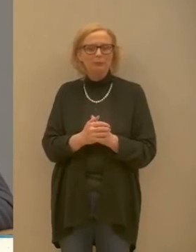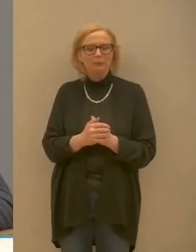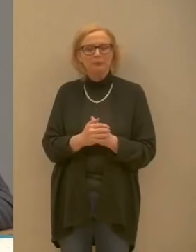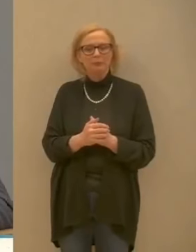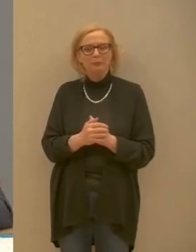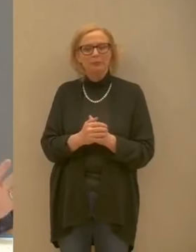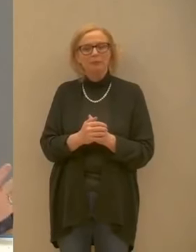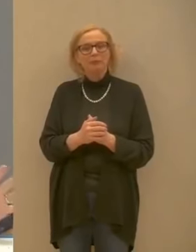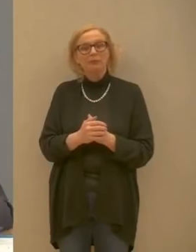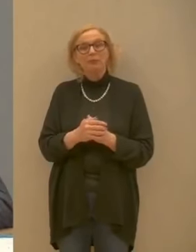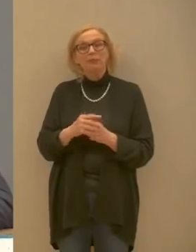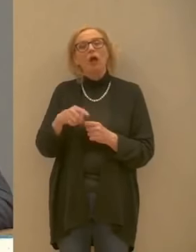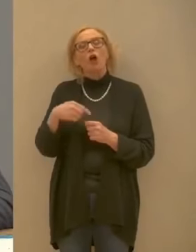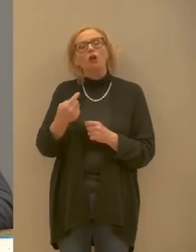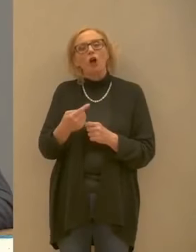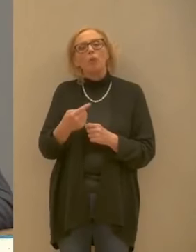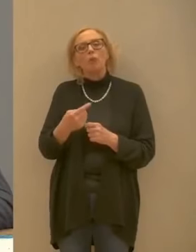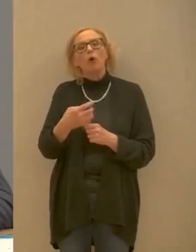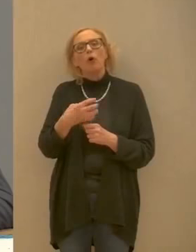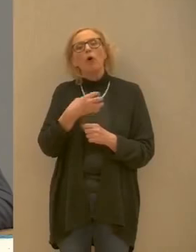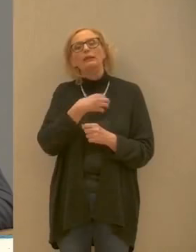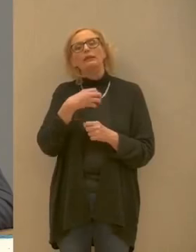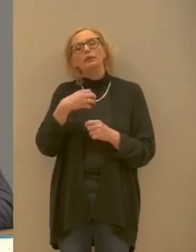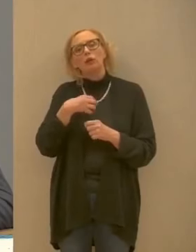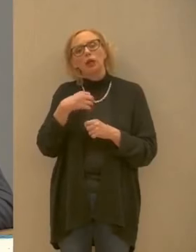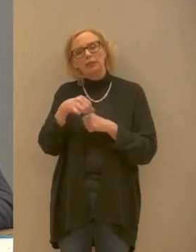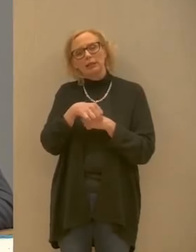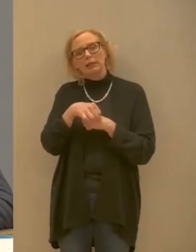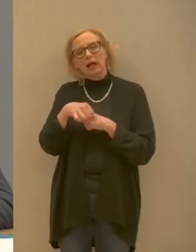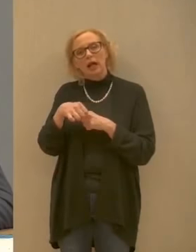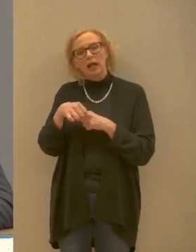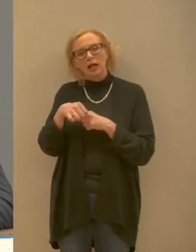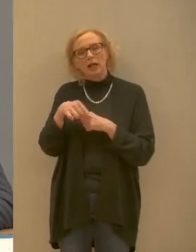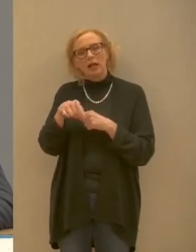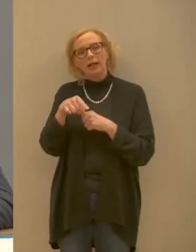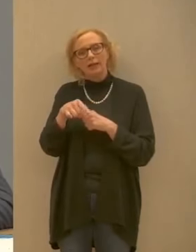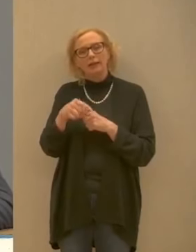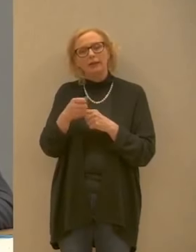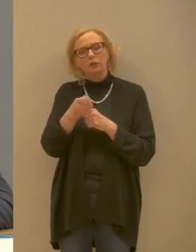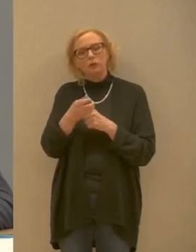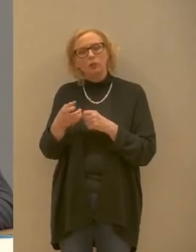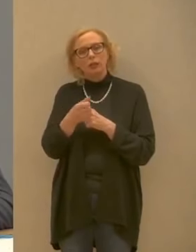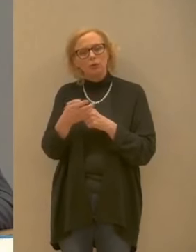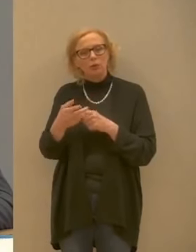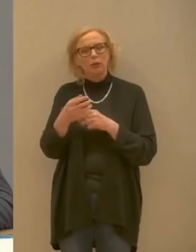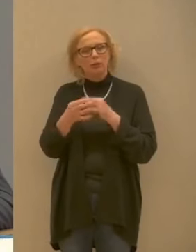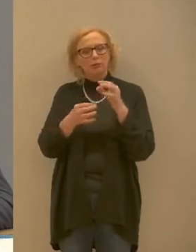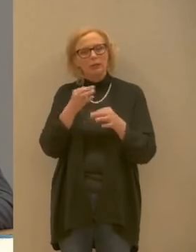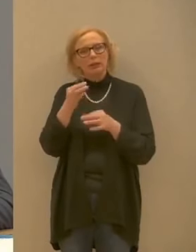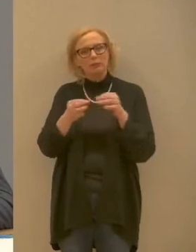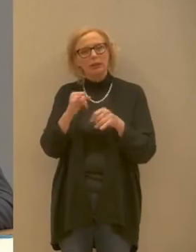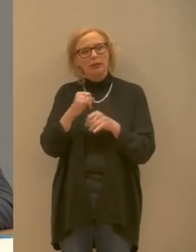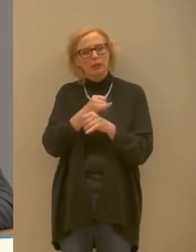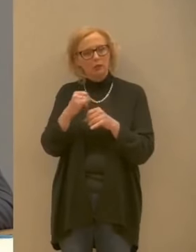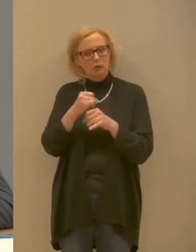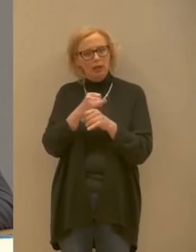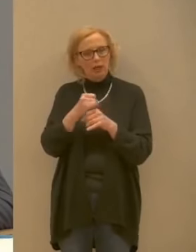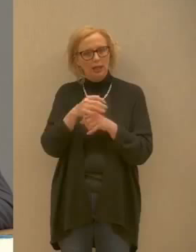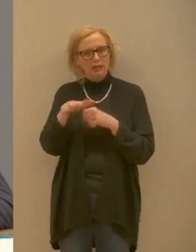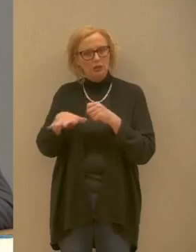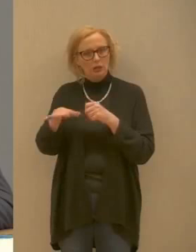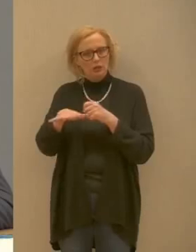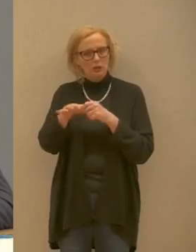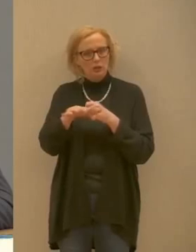Dopo i numeri li darà l'assessore Segnana, zona per zona.